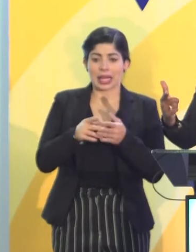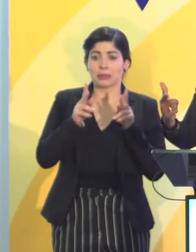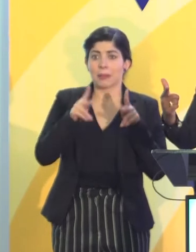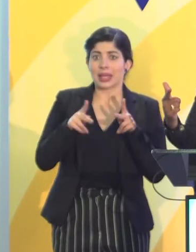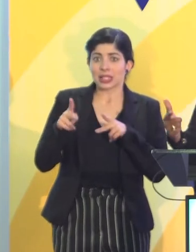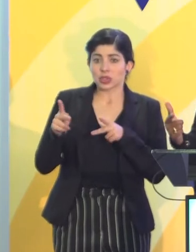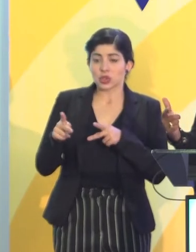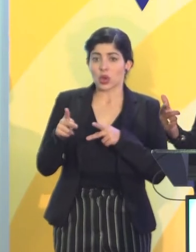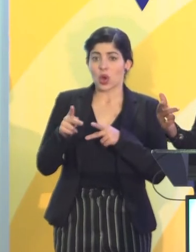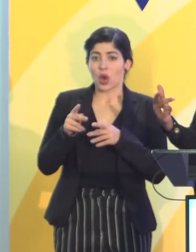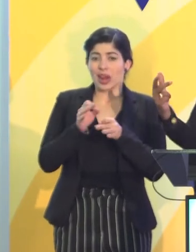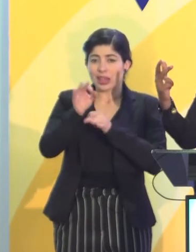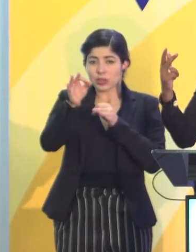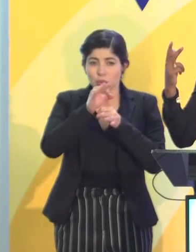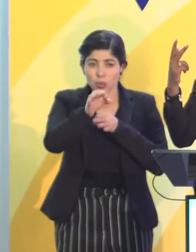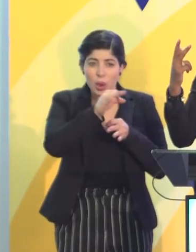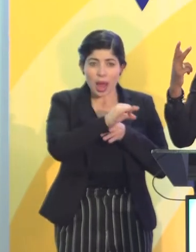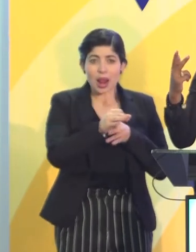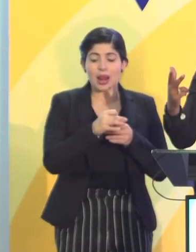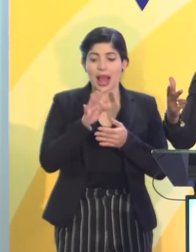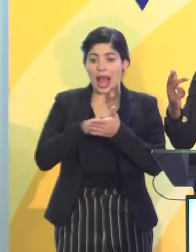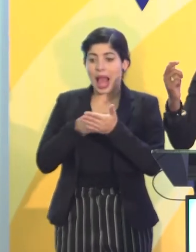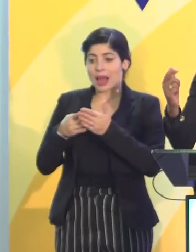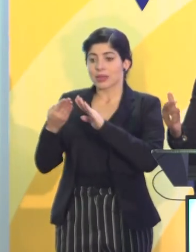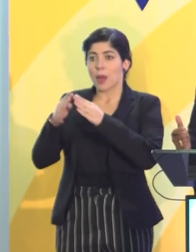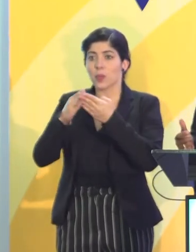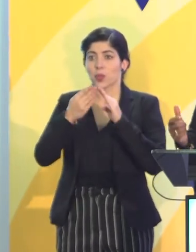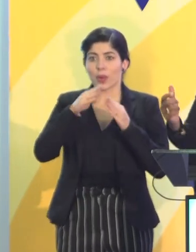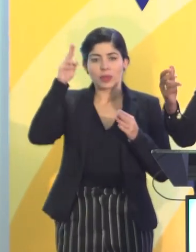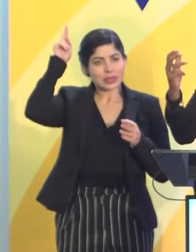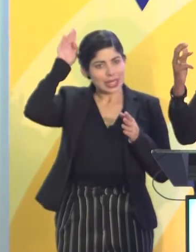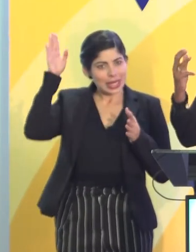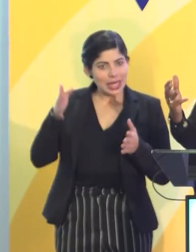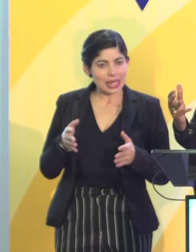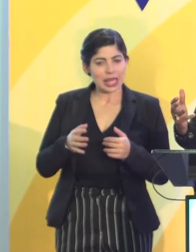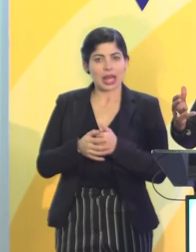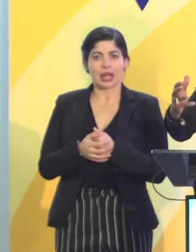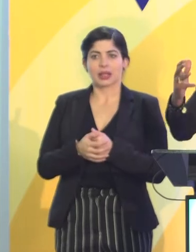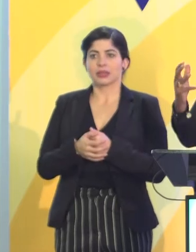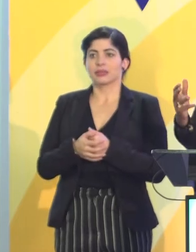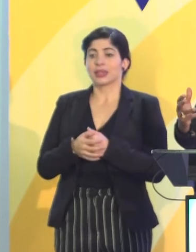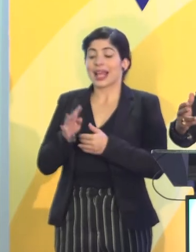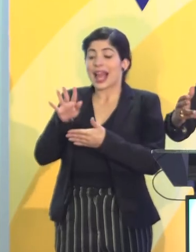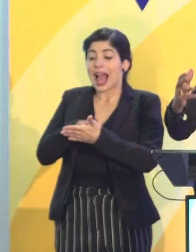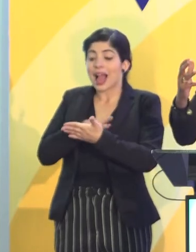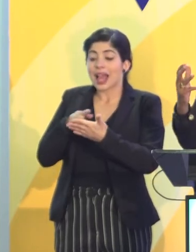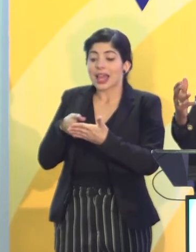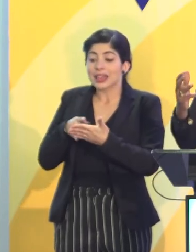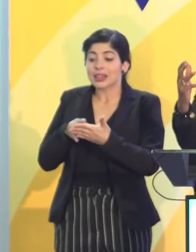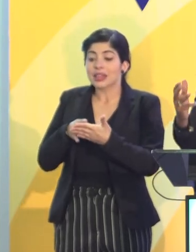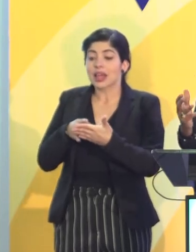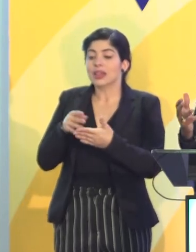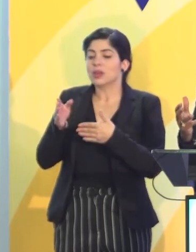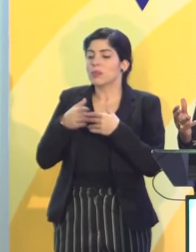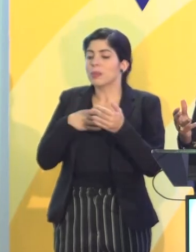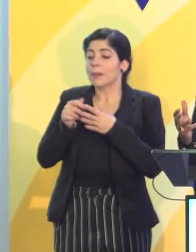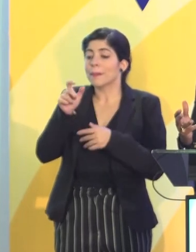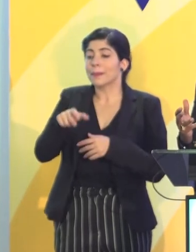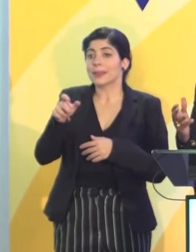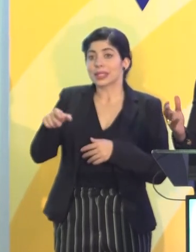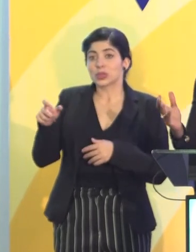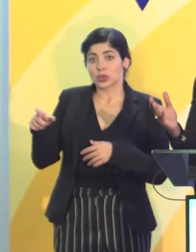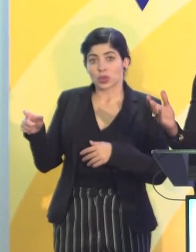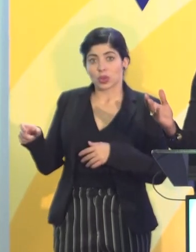las personas que viven en la ruralidad, en la agenda de los pueblos indígenas, en la agenda de aquellas personas